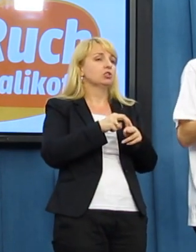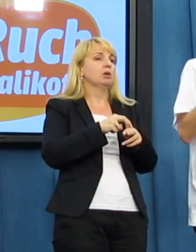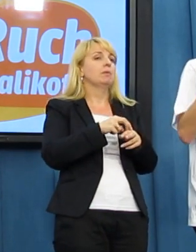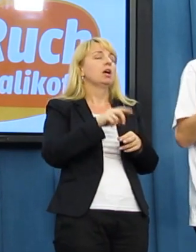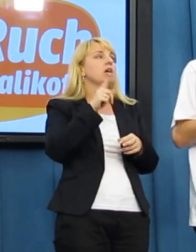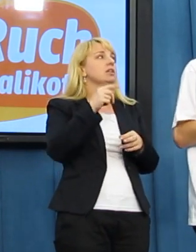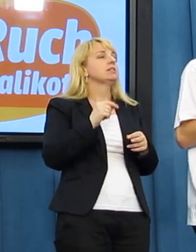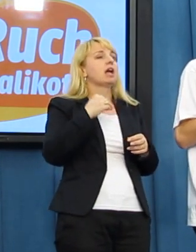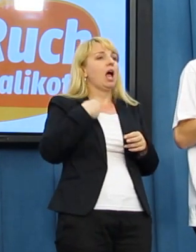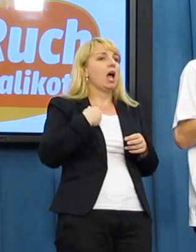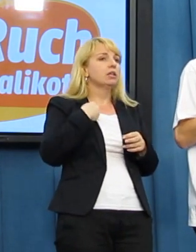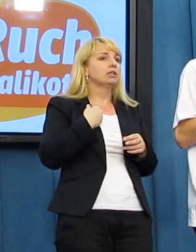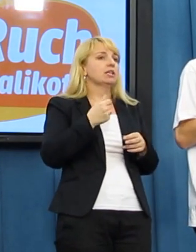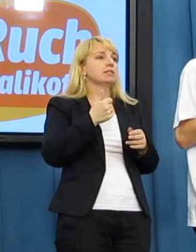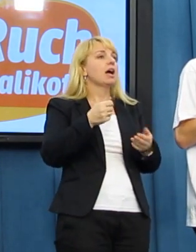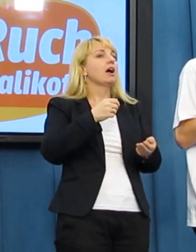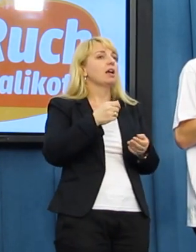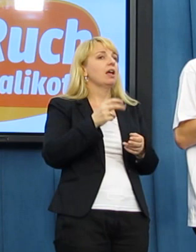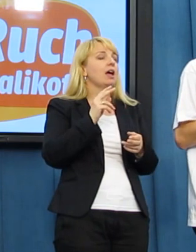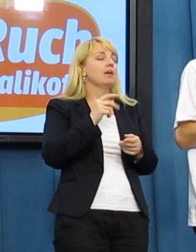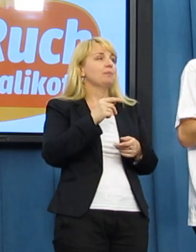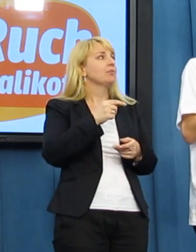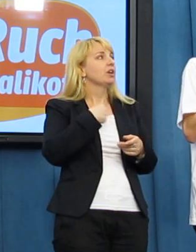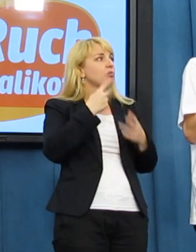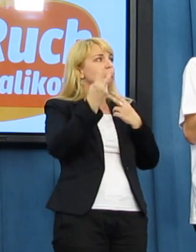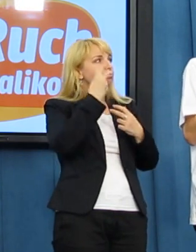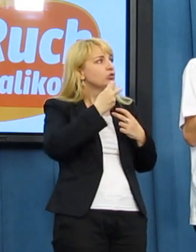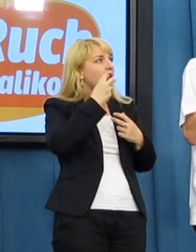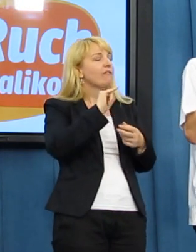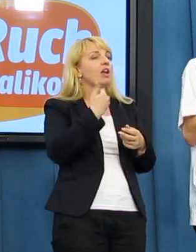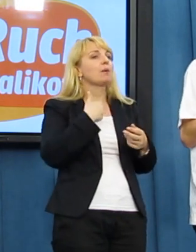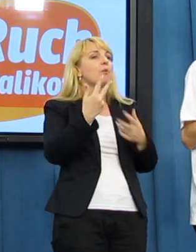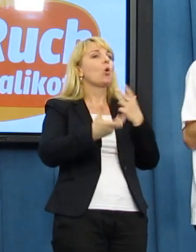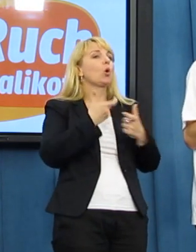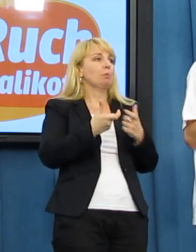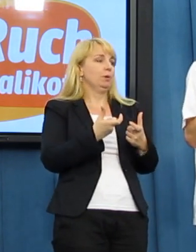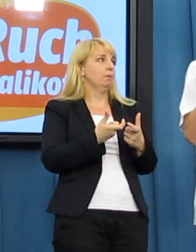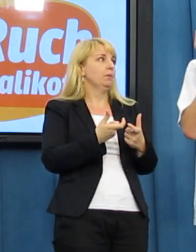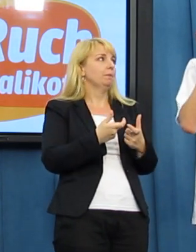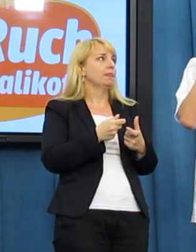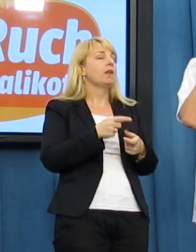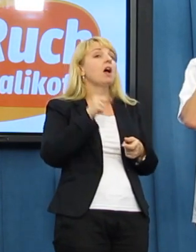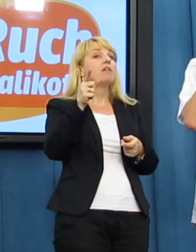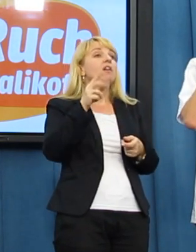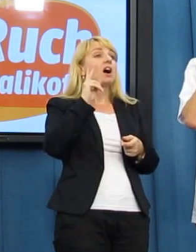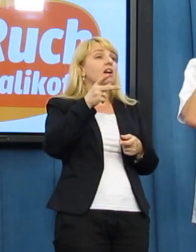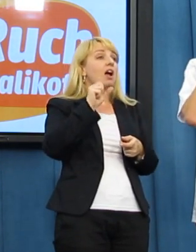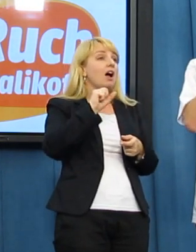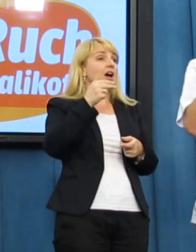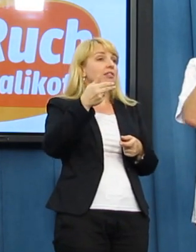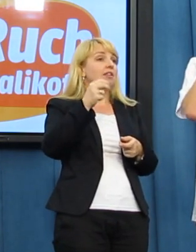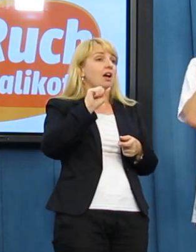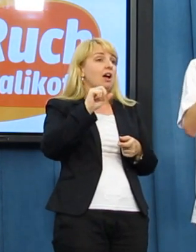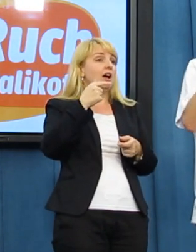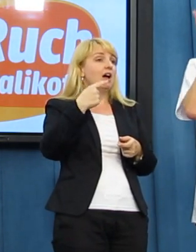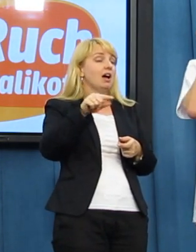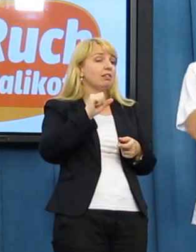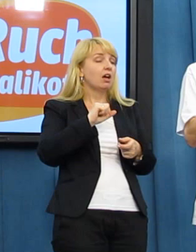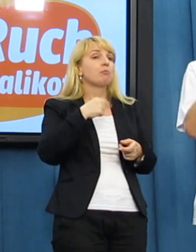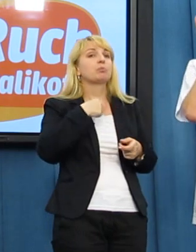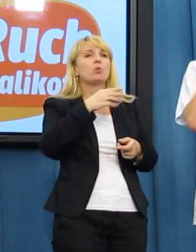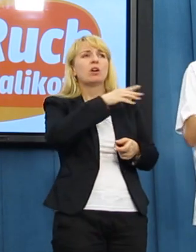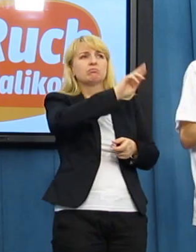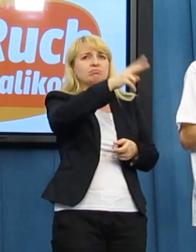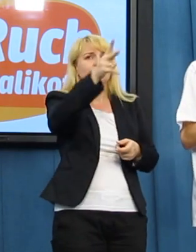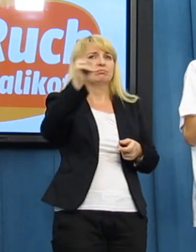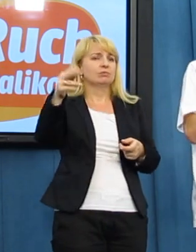psychologiem, który do nas przyjęłał, bo się zainteresował naszym działaniem. U nich w Kanadzie jest to już od dawna tam sędzia pali, prokurator pali,